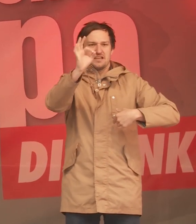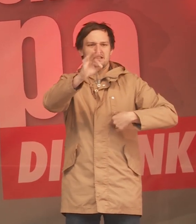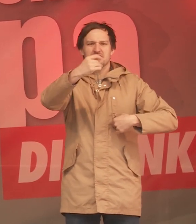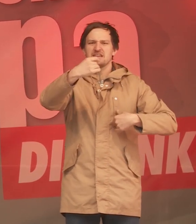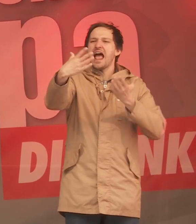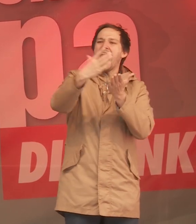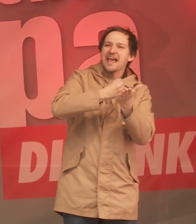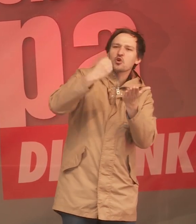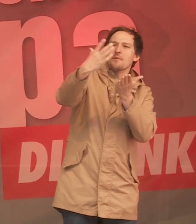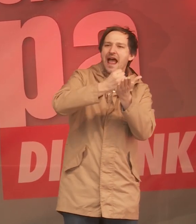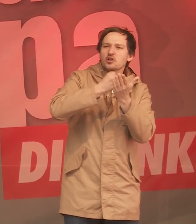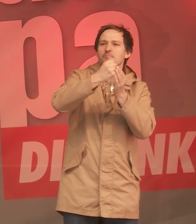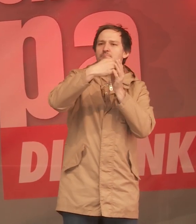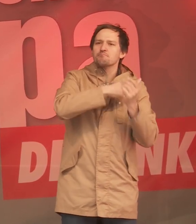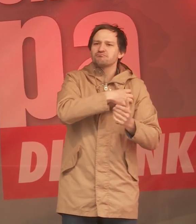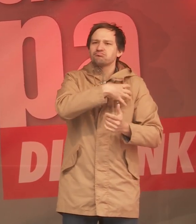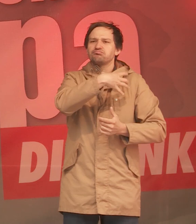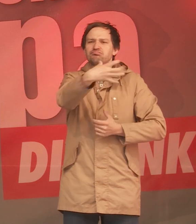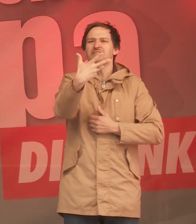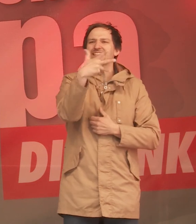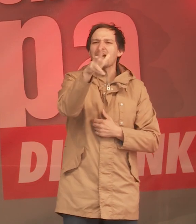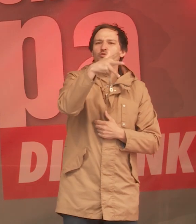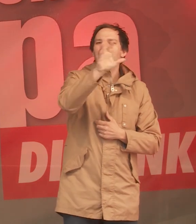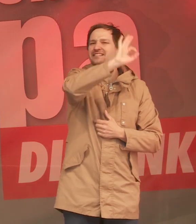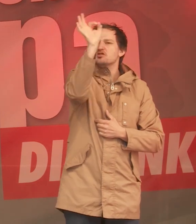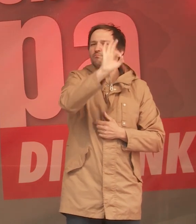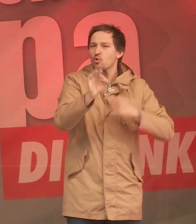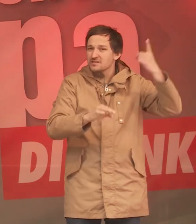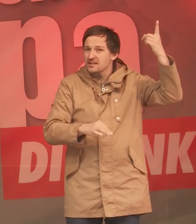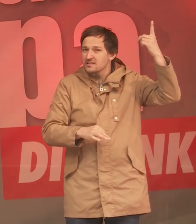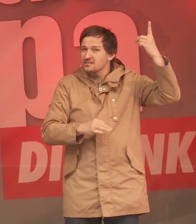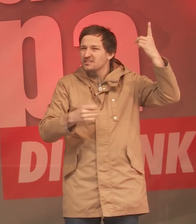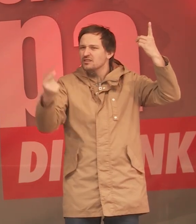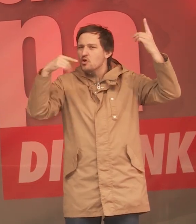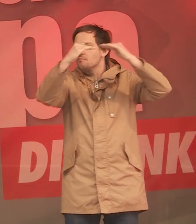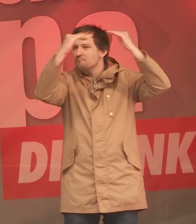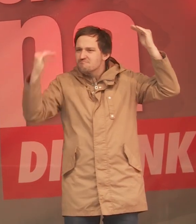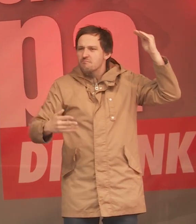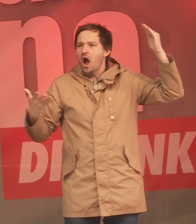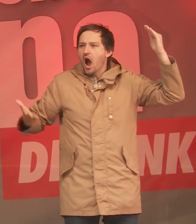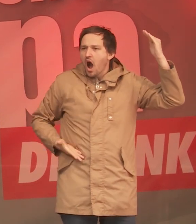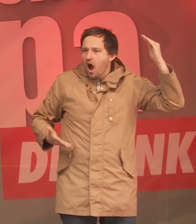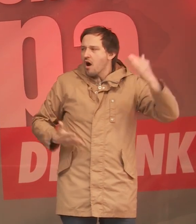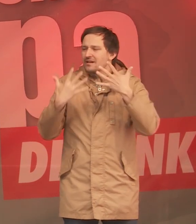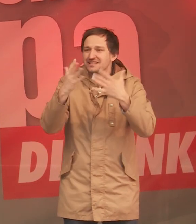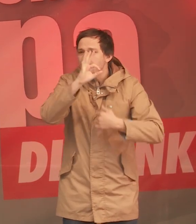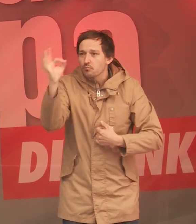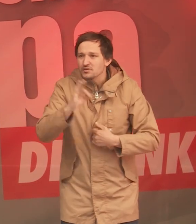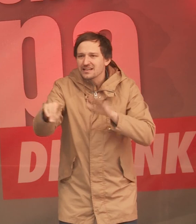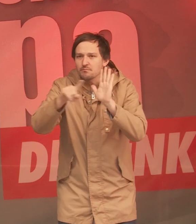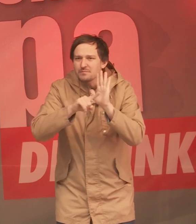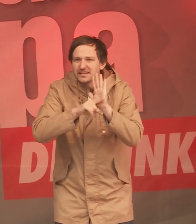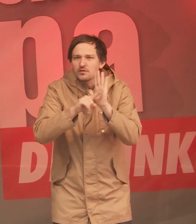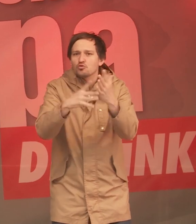Einkommen von 33%, während die unteren 10% ein Minus von